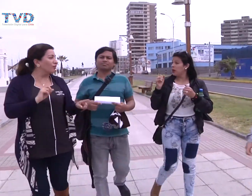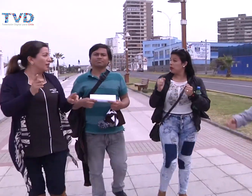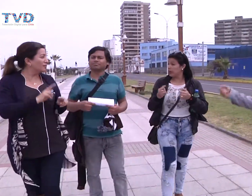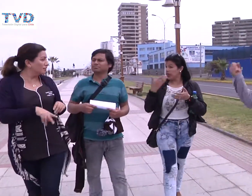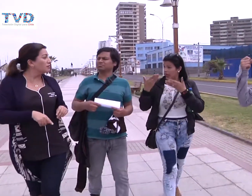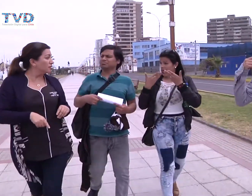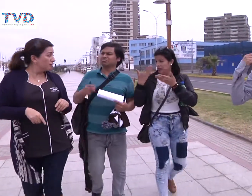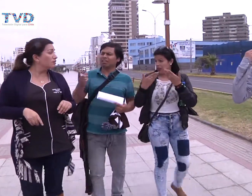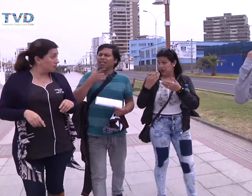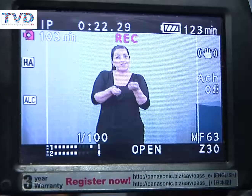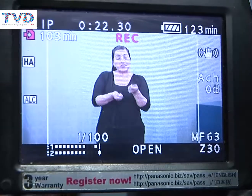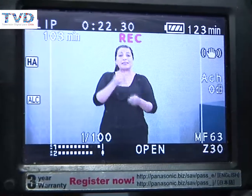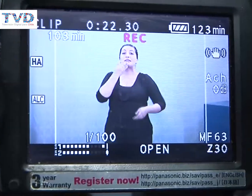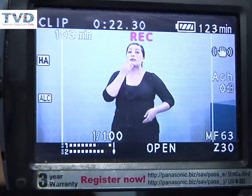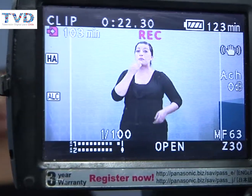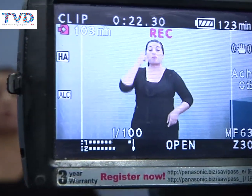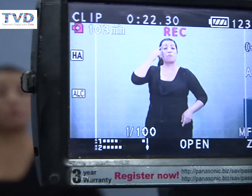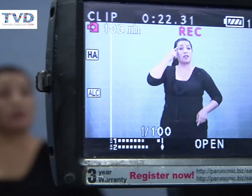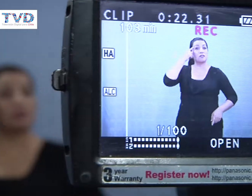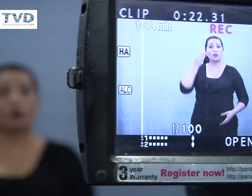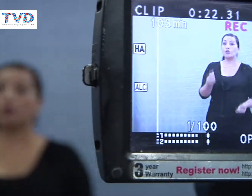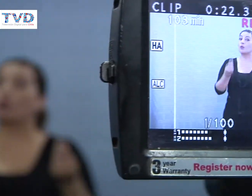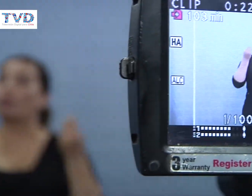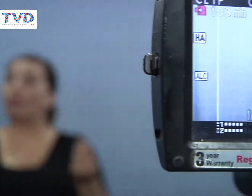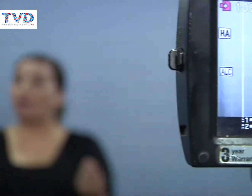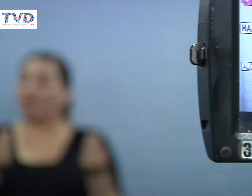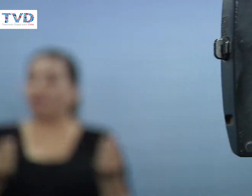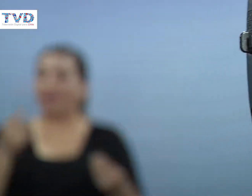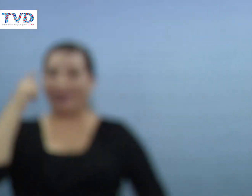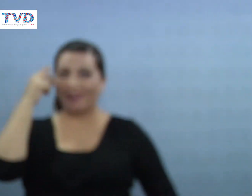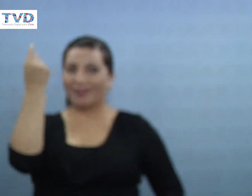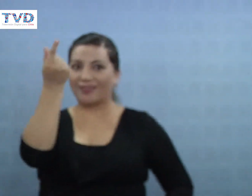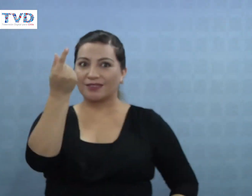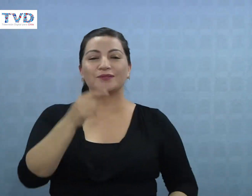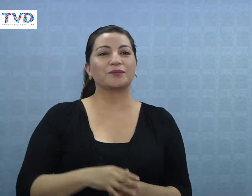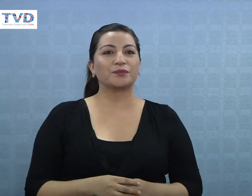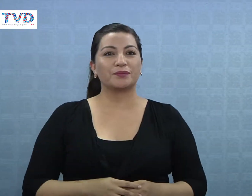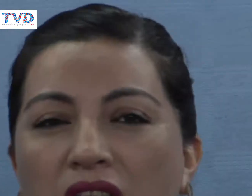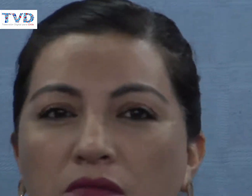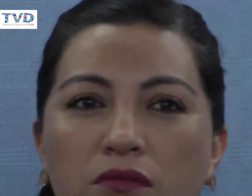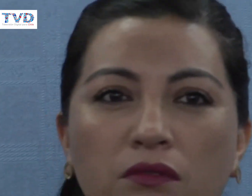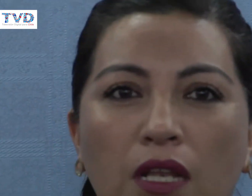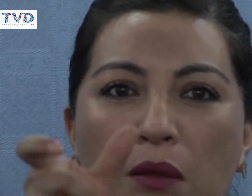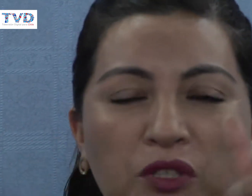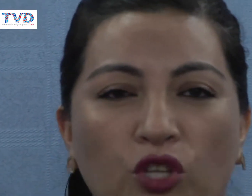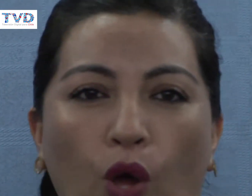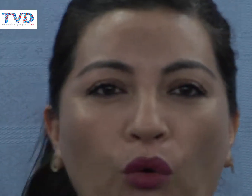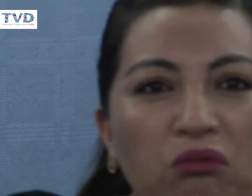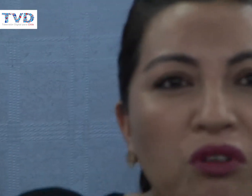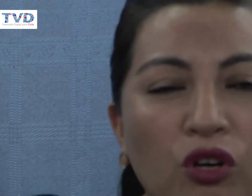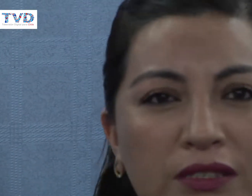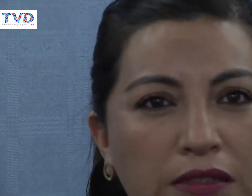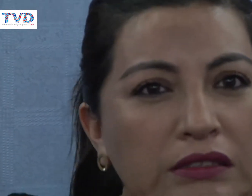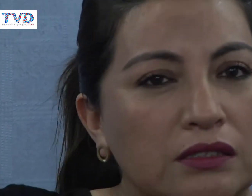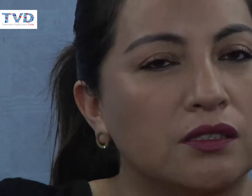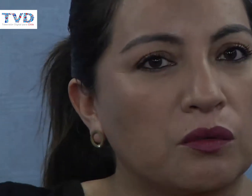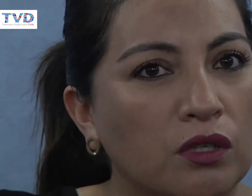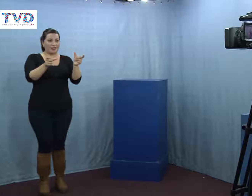intérprete de lengua de señas hace más de ocho años en el noticiero de Iquique Televisión, único medio de comunicación inclusivo en la ciudad.